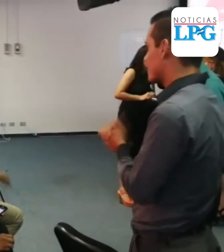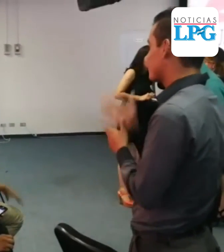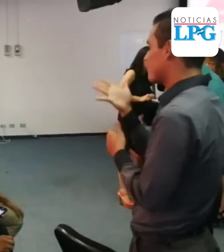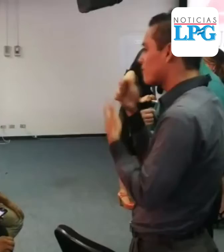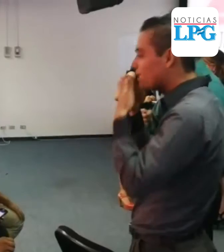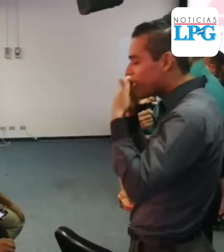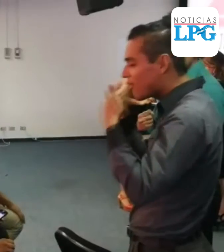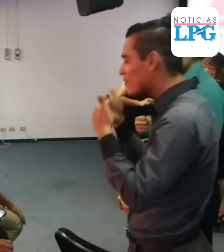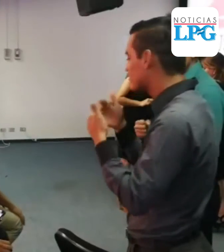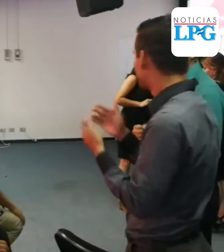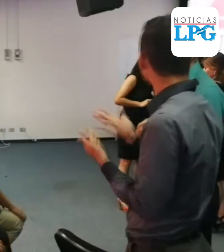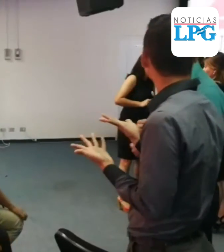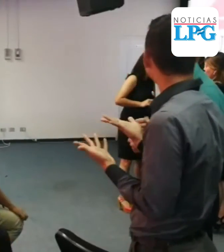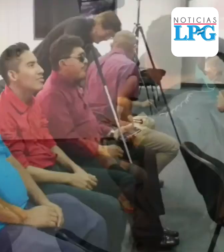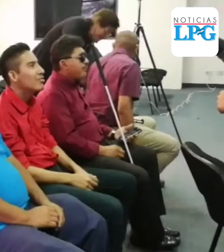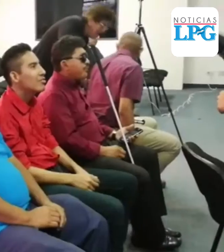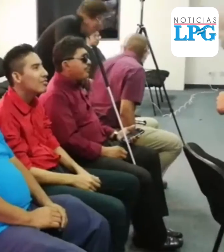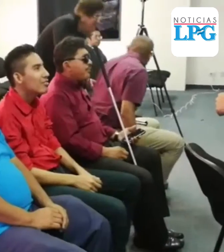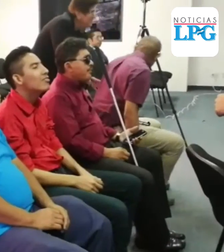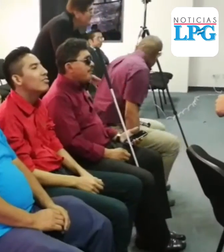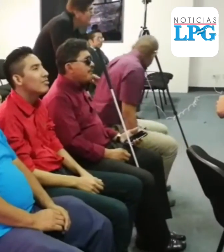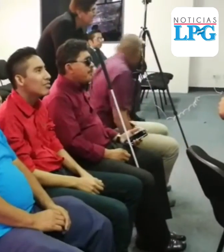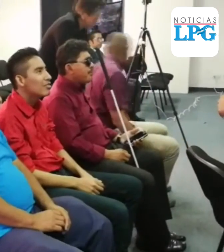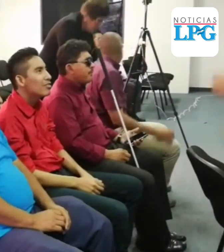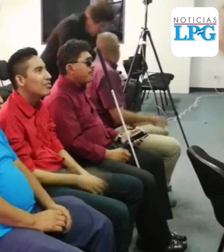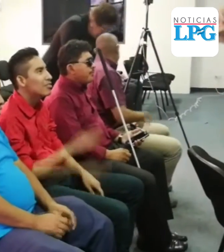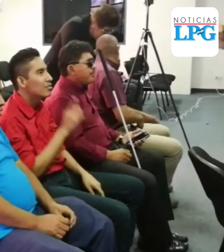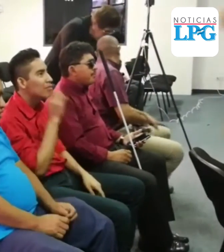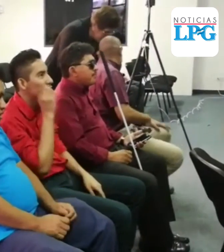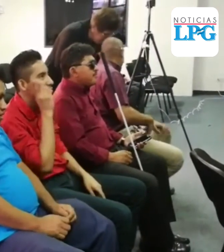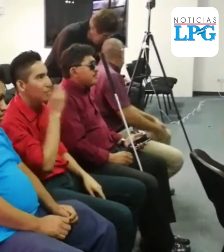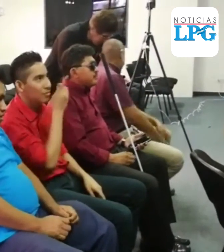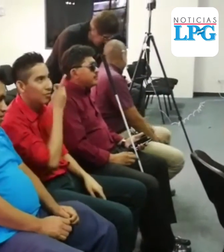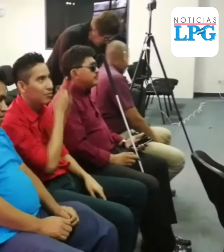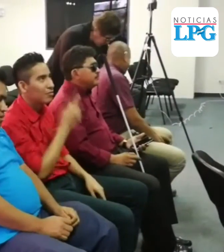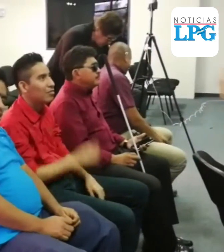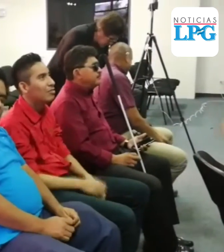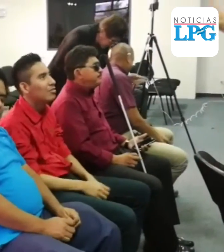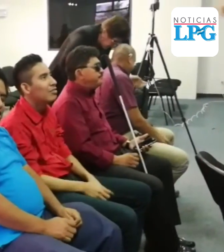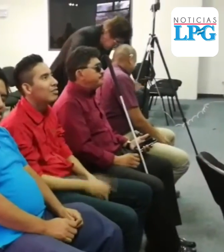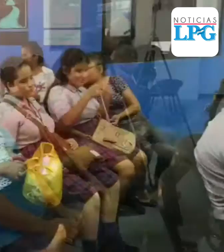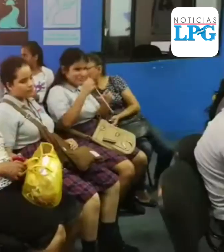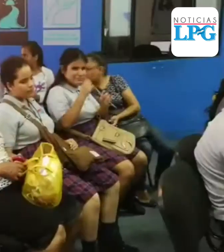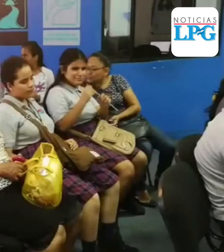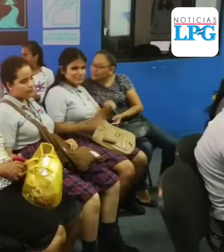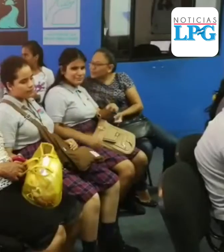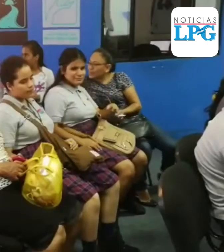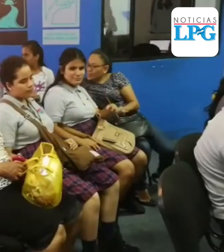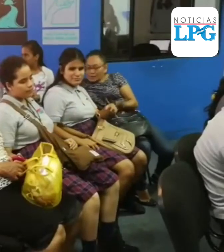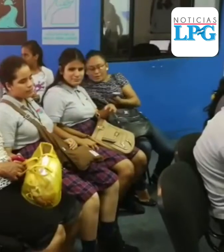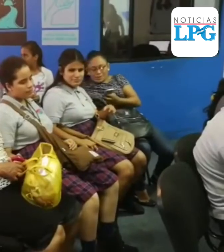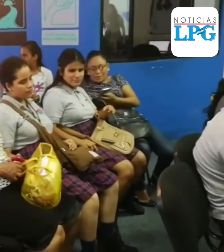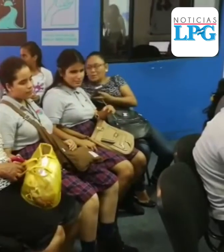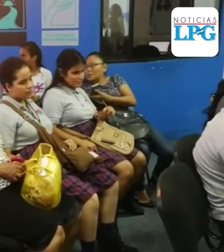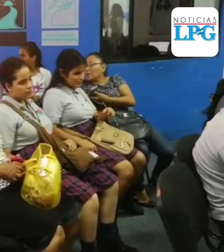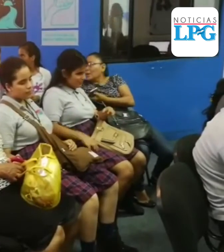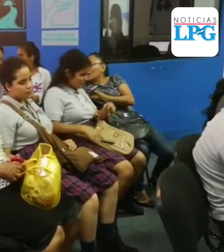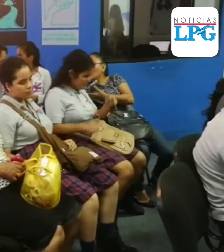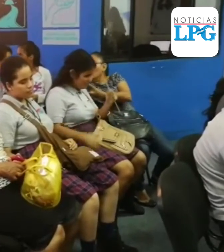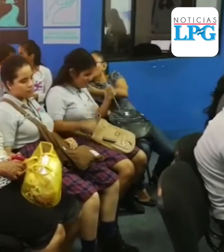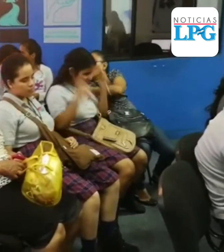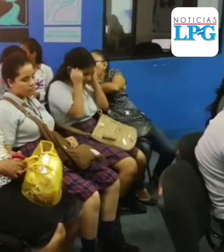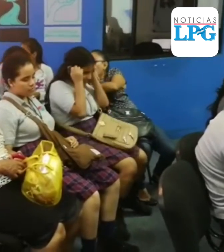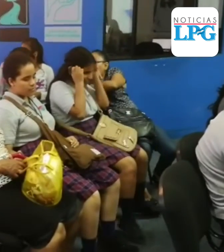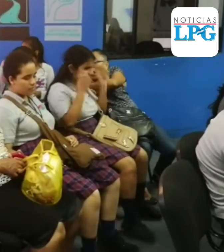generalmente se incorporan dentro de las personas ciegas o sordas, explicó Xiomara de Hernández, directora de FUSDIN. La atención a personas